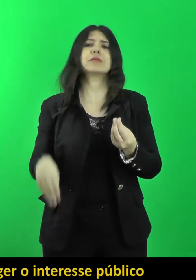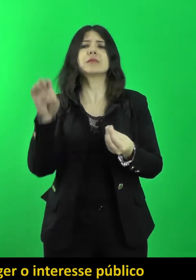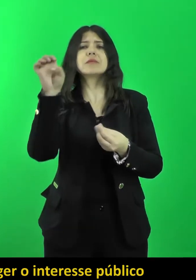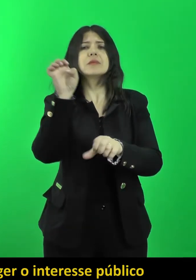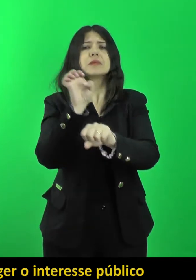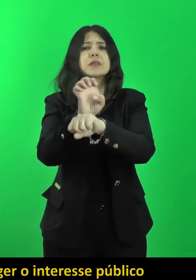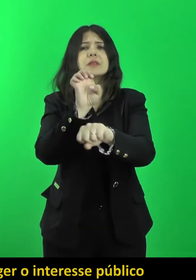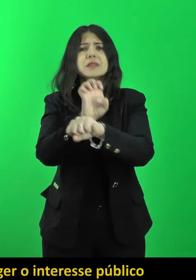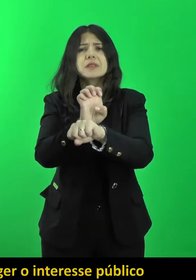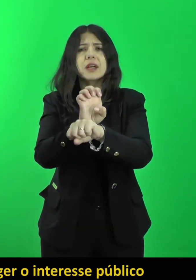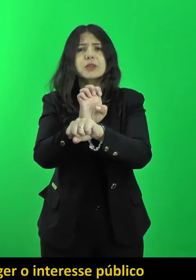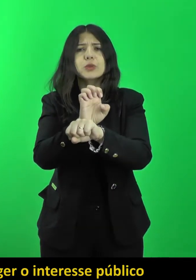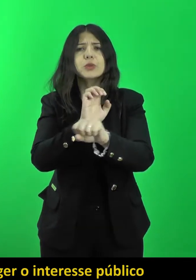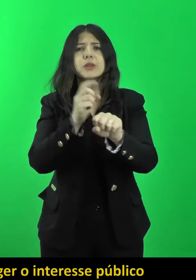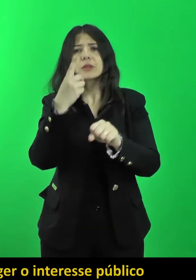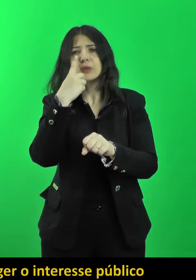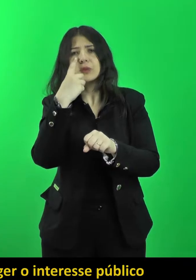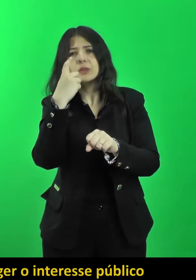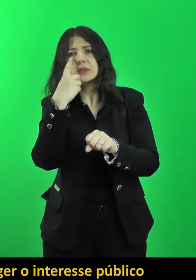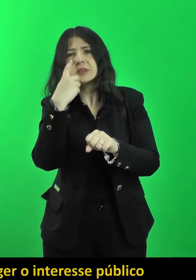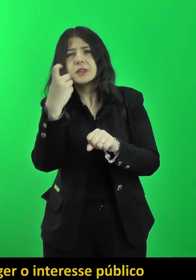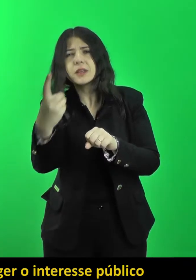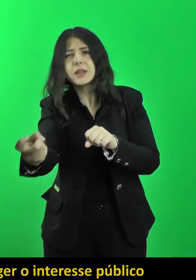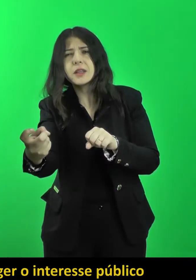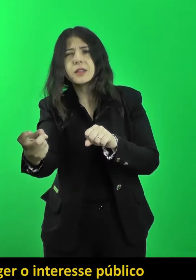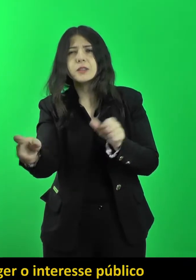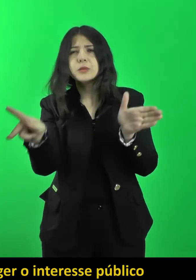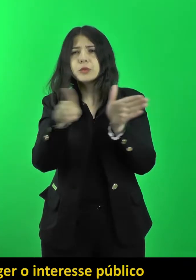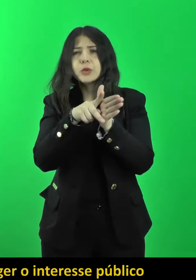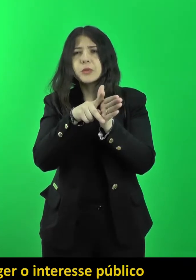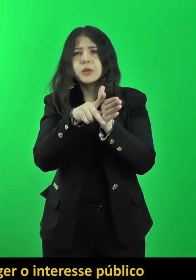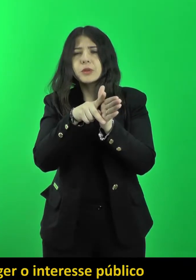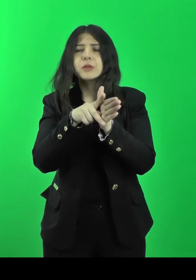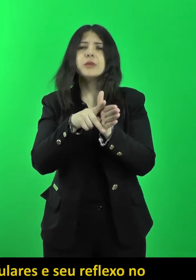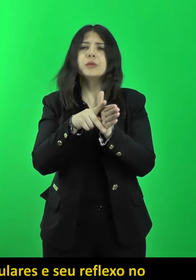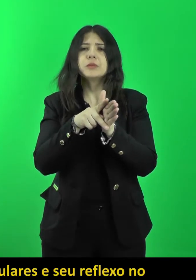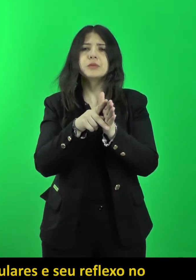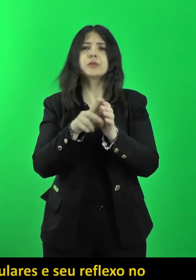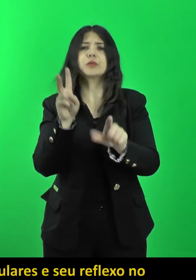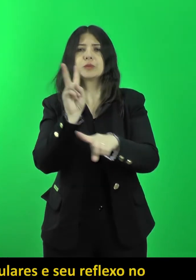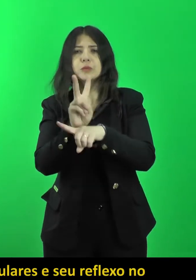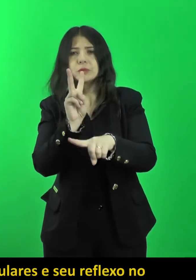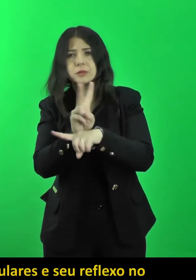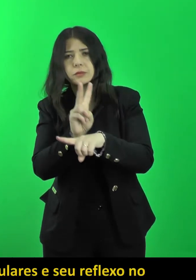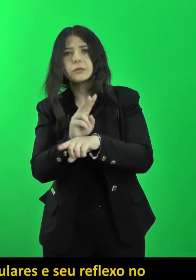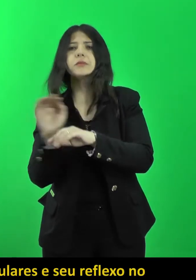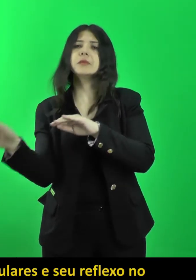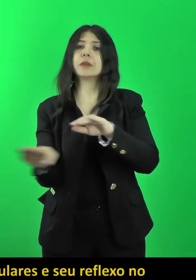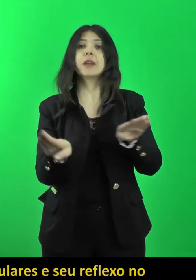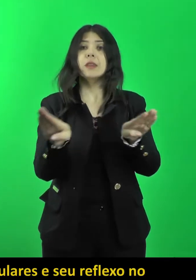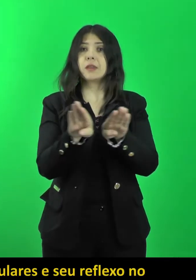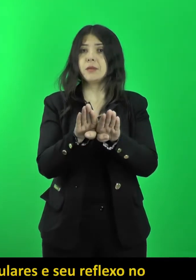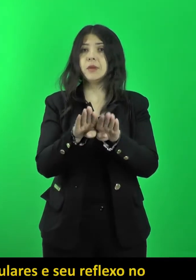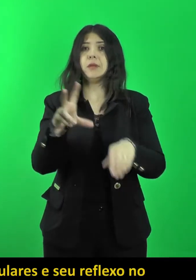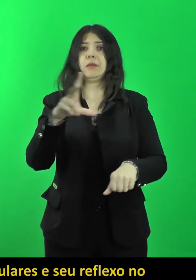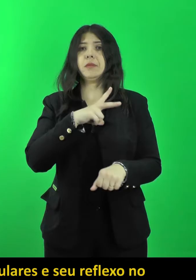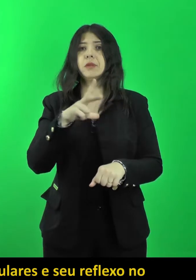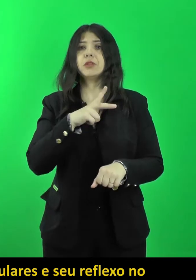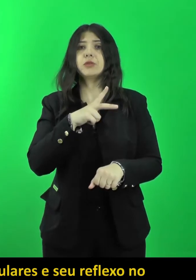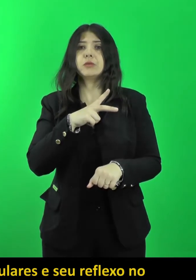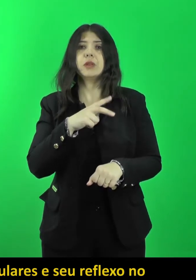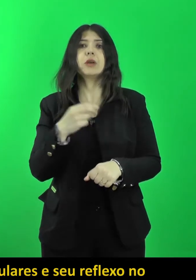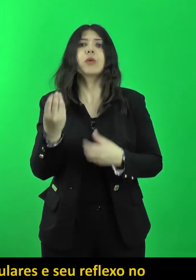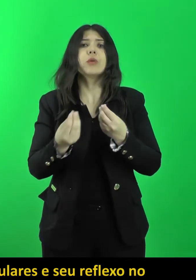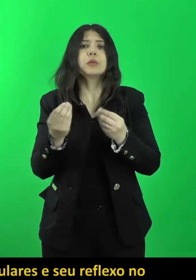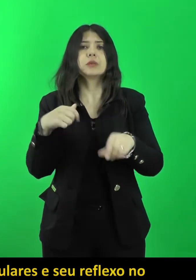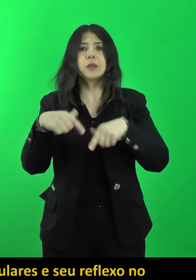para proteger o interesse público em benefício da sociedade, bem como a atuação dos particulares e